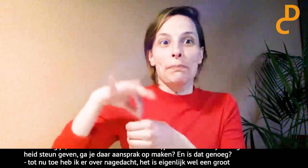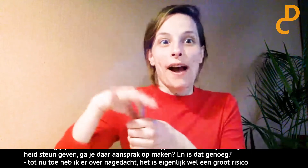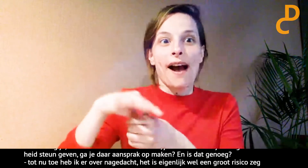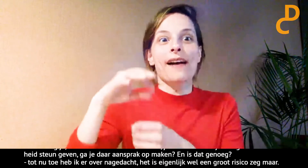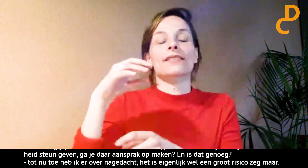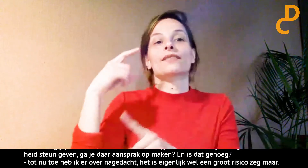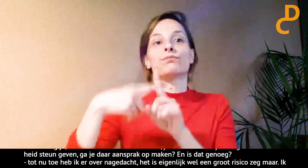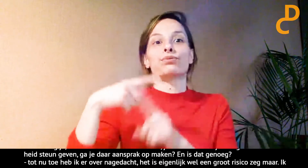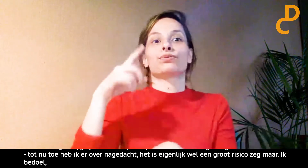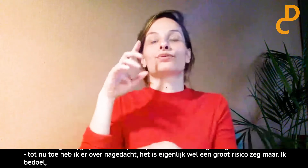tot nu toe heb ik ook wel gespaard.